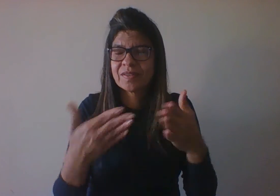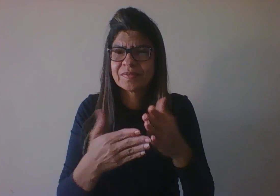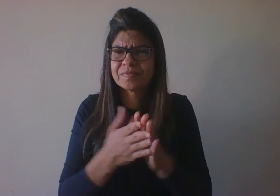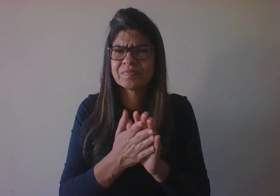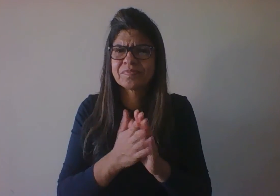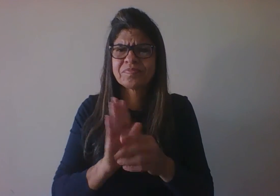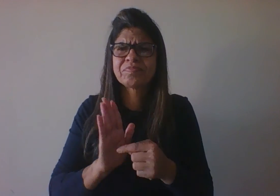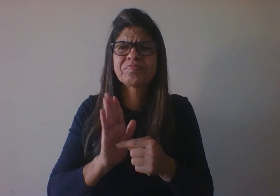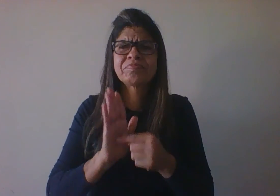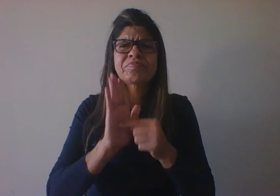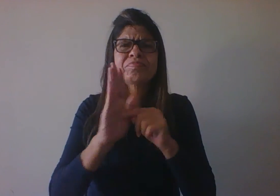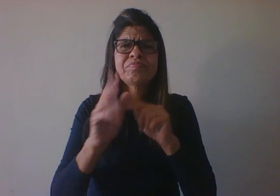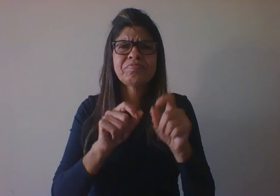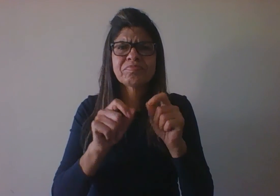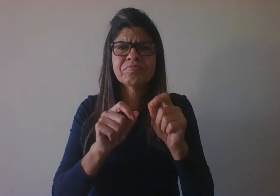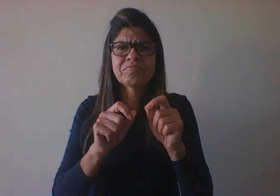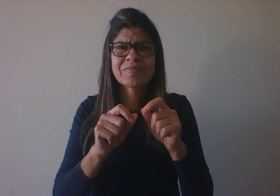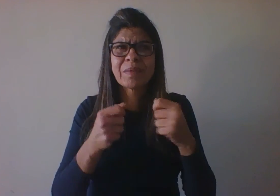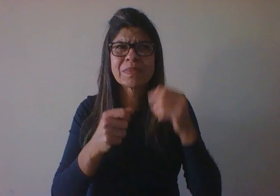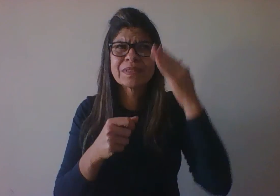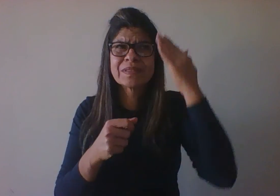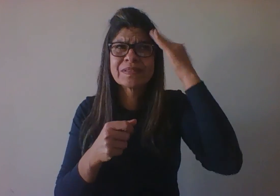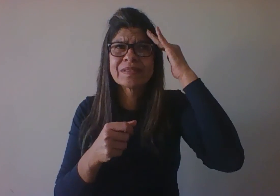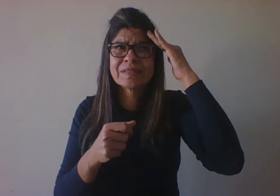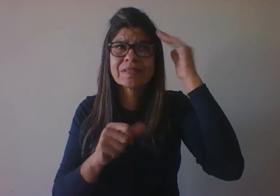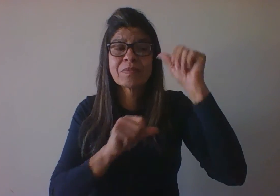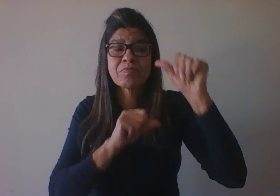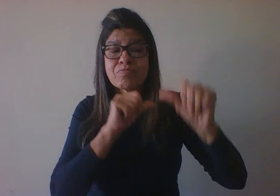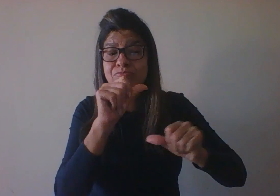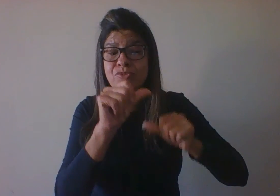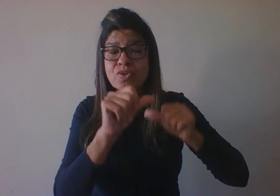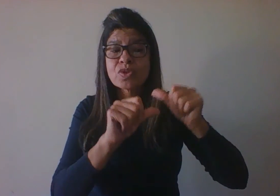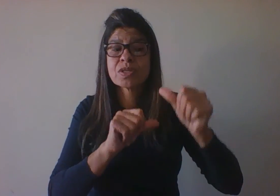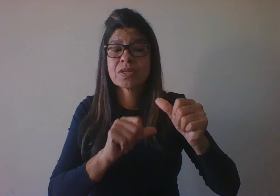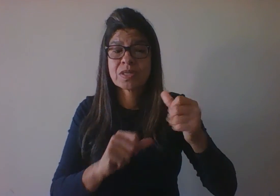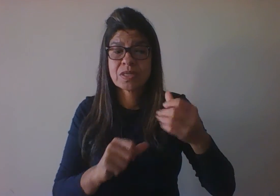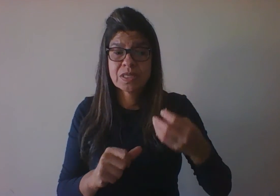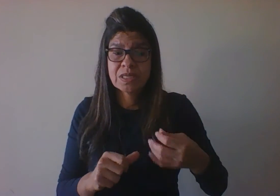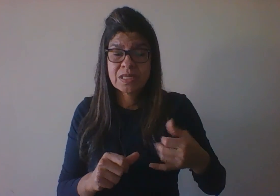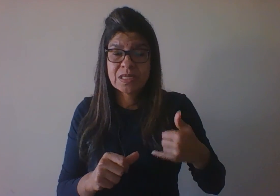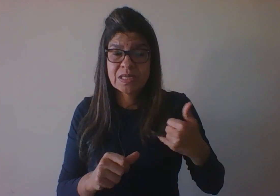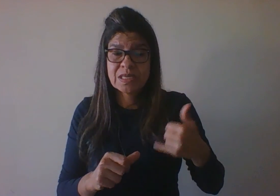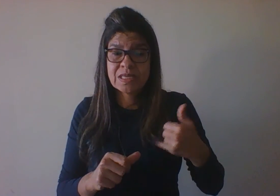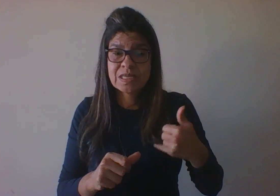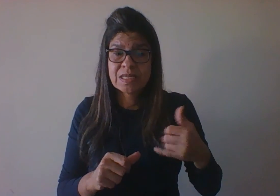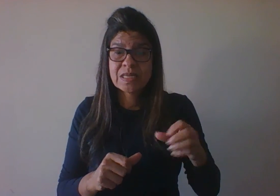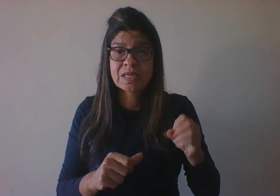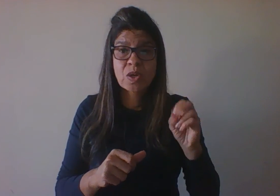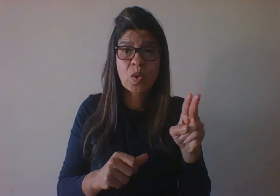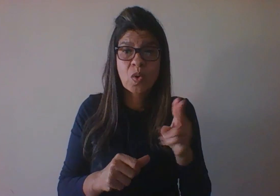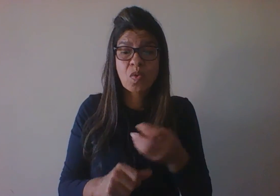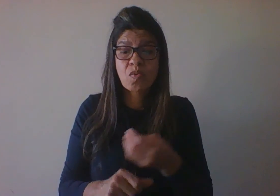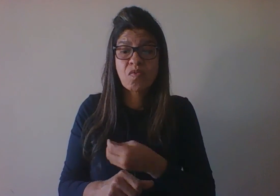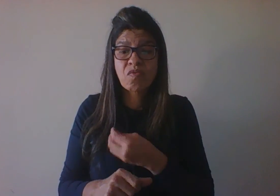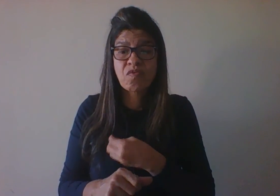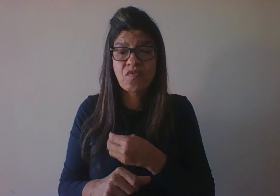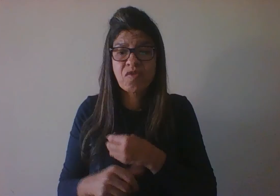compreender as mudanças relacionadas com a idade ou ao período de vida em que a pessoa se encontra, já que as mudanças